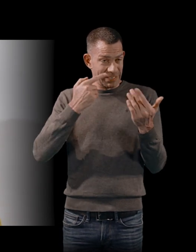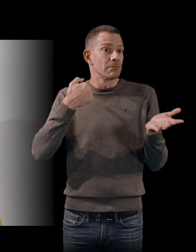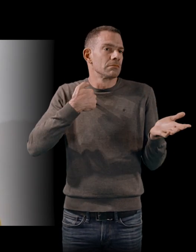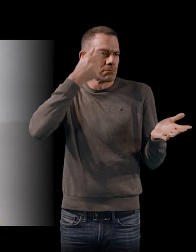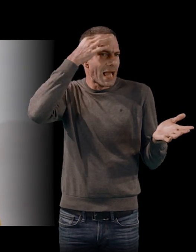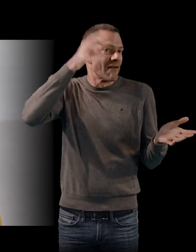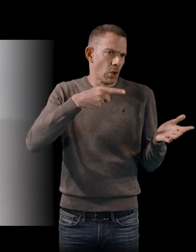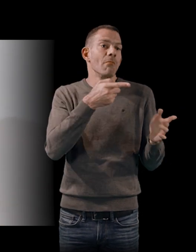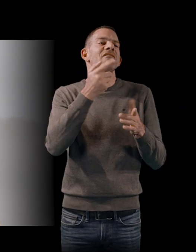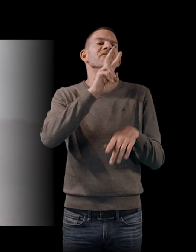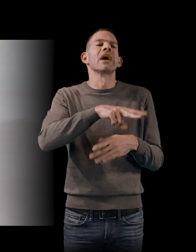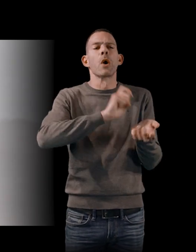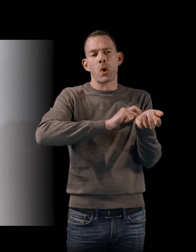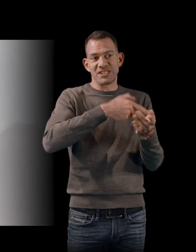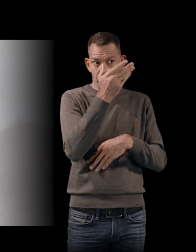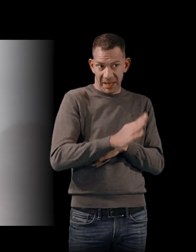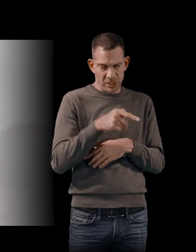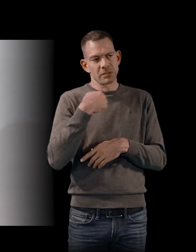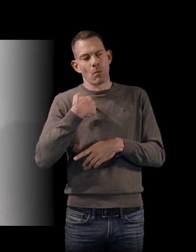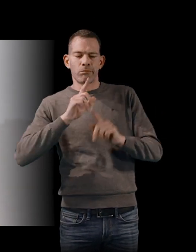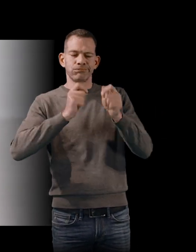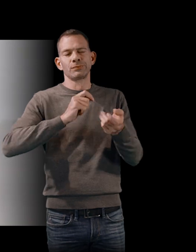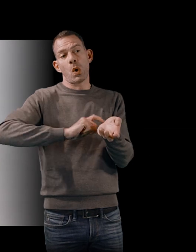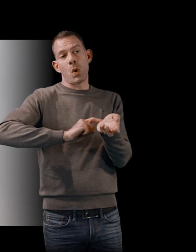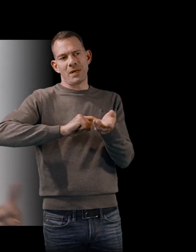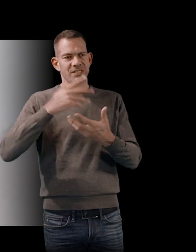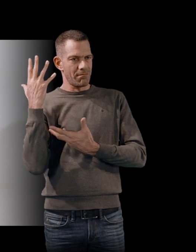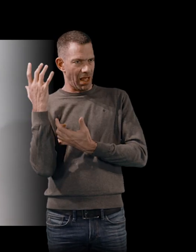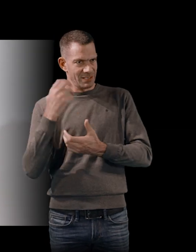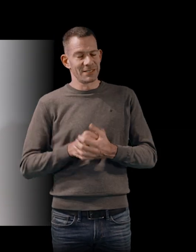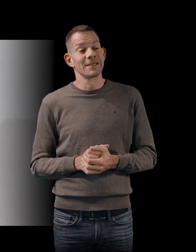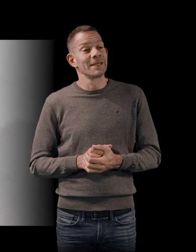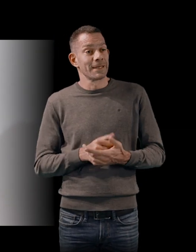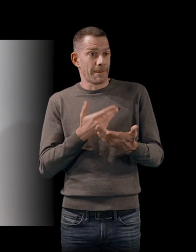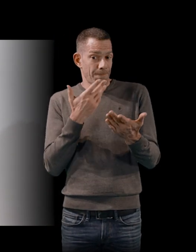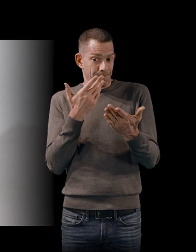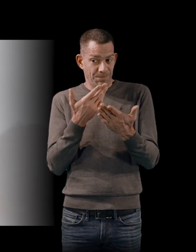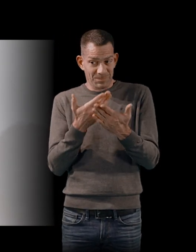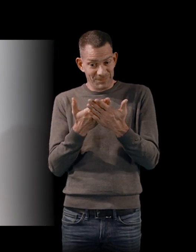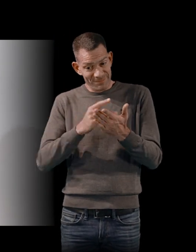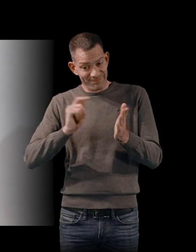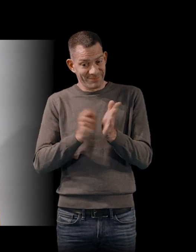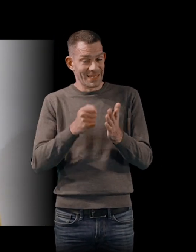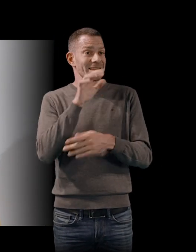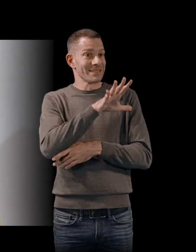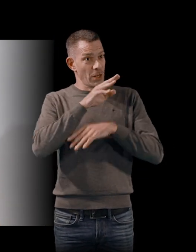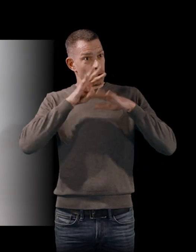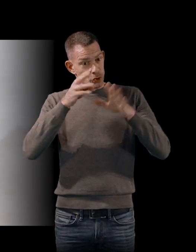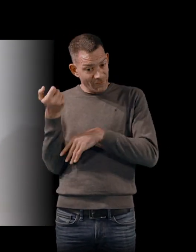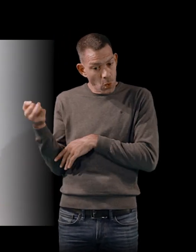brésilienne, dans mon roman, devient martiniquaise et revient pour la promotion du film en 59 en Martinique et tombe en plein